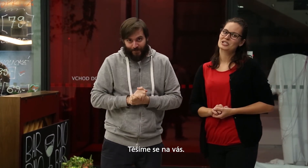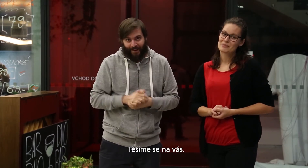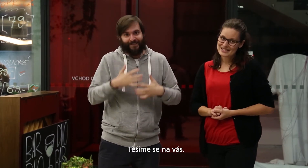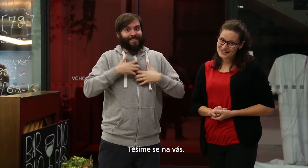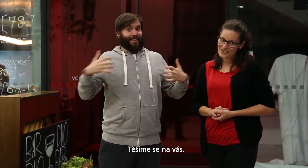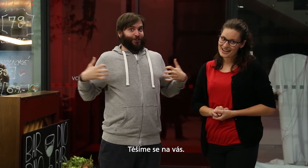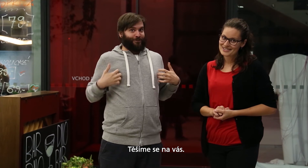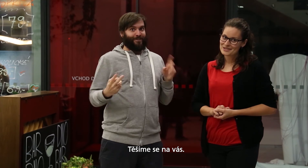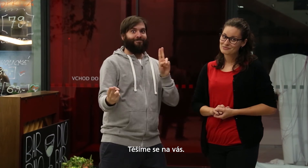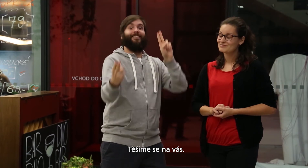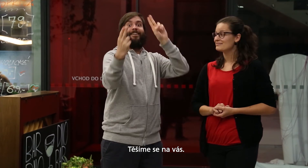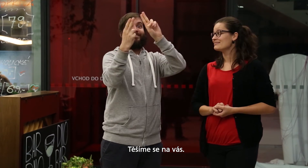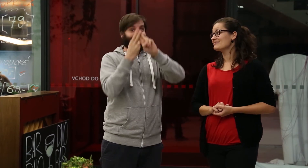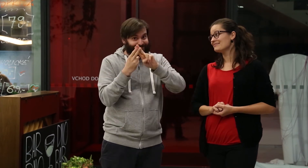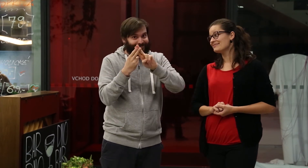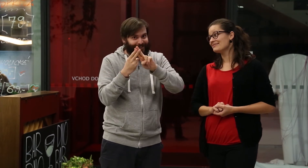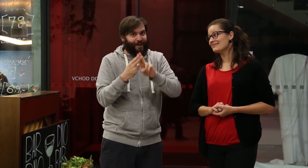Těšíme se na vás.